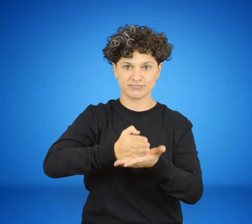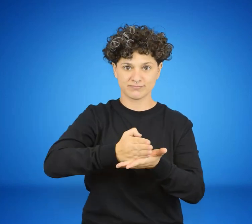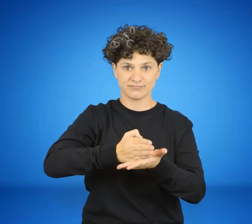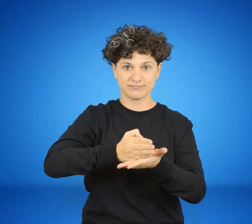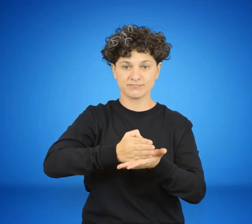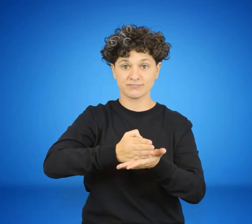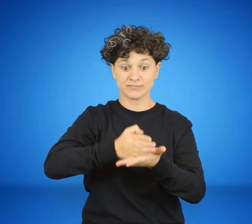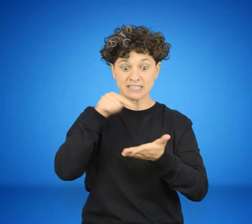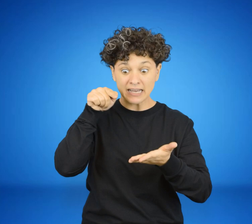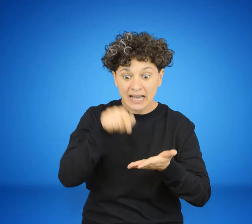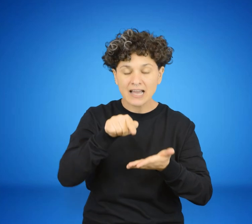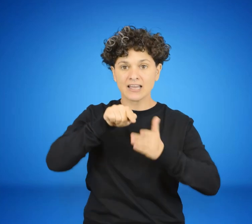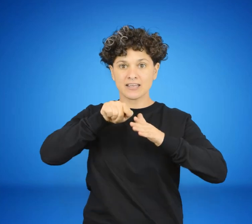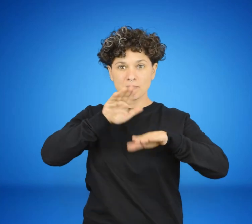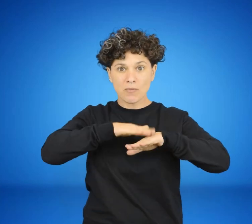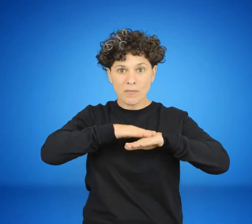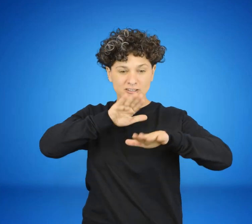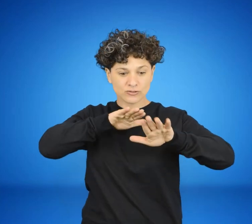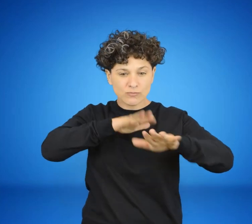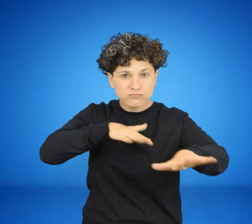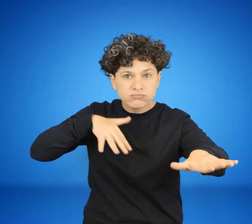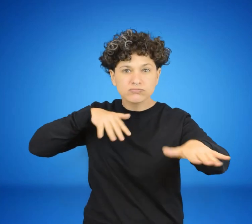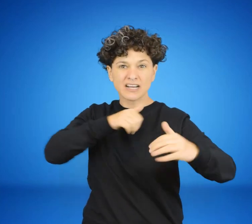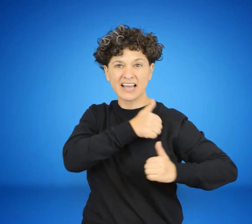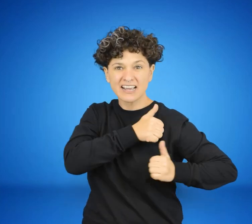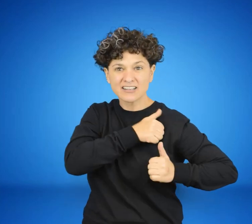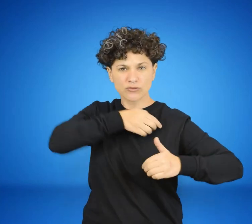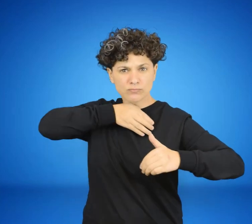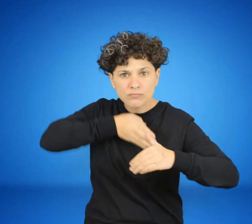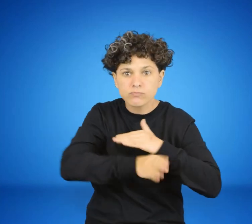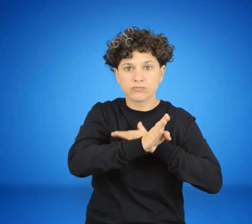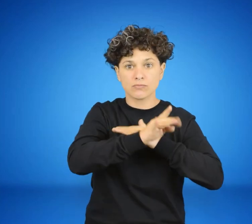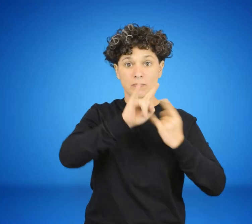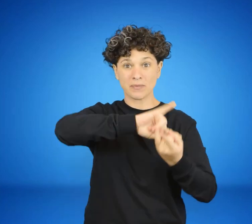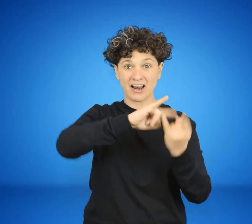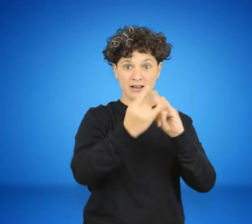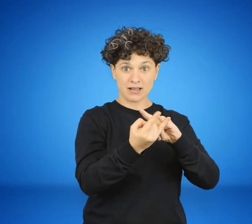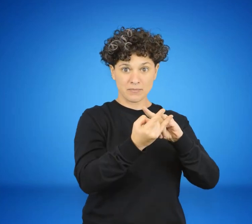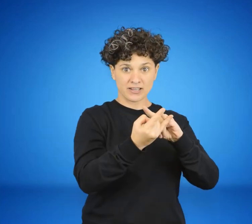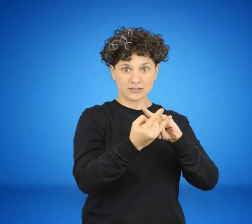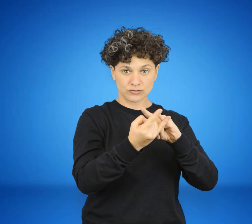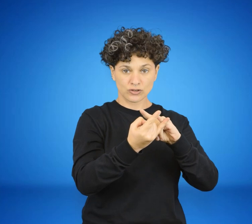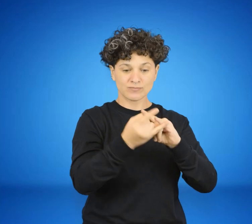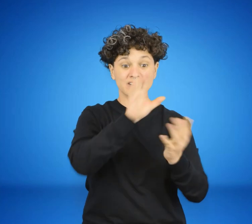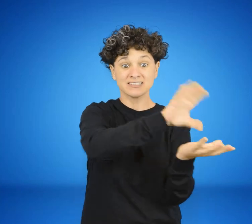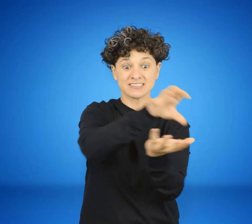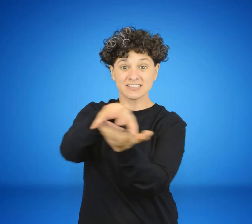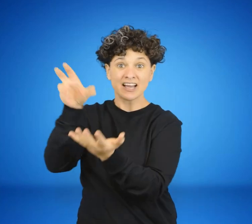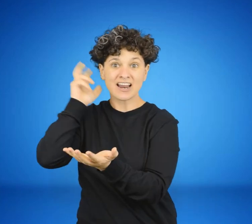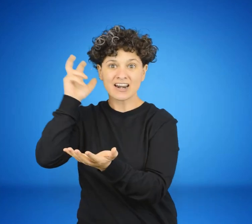estado. Las tropas del ejército entraron al parlamento y fueron ocupadas las estaciones